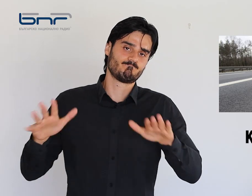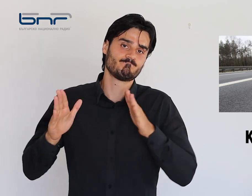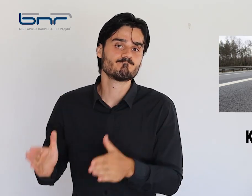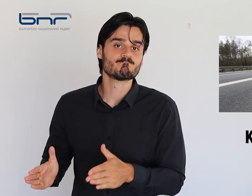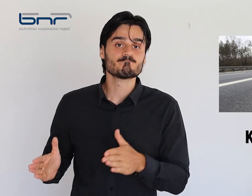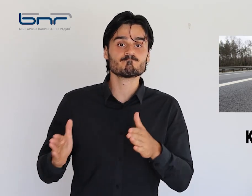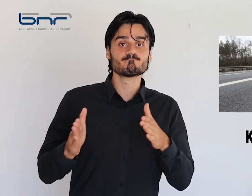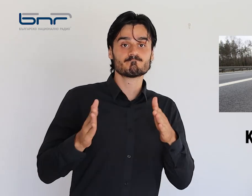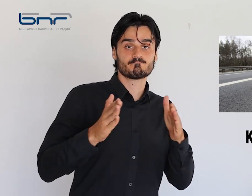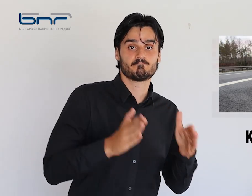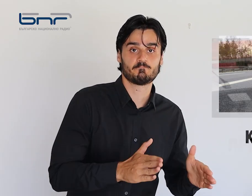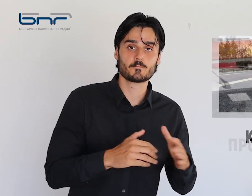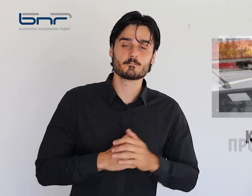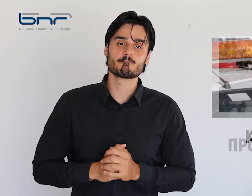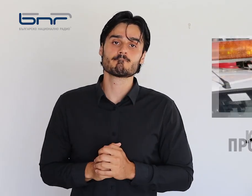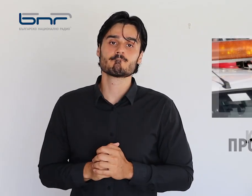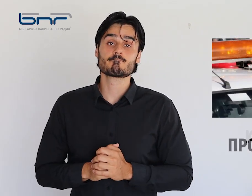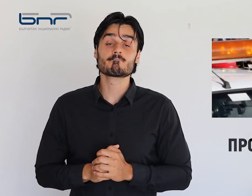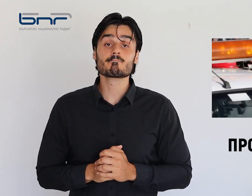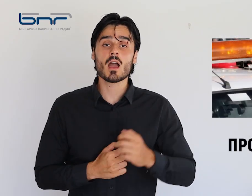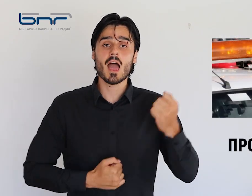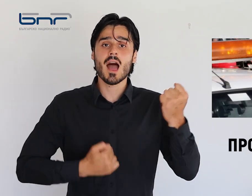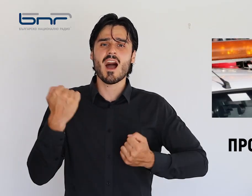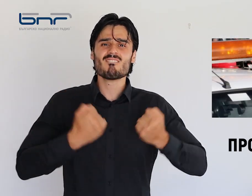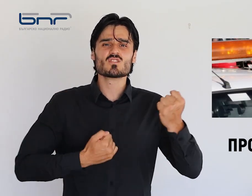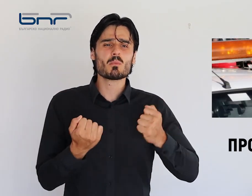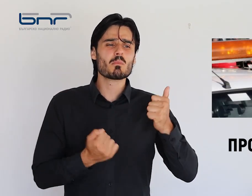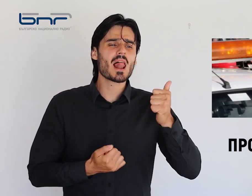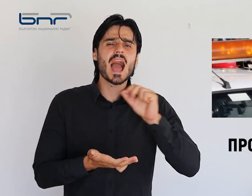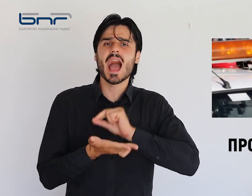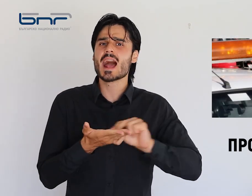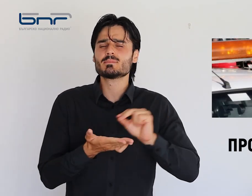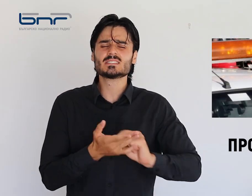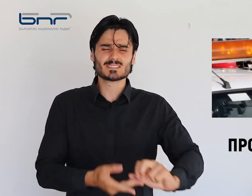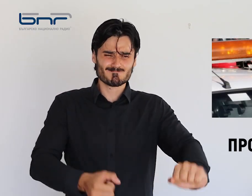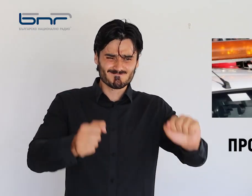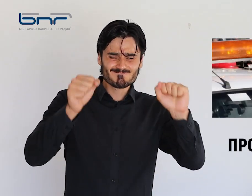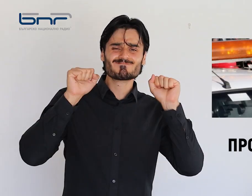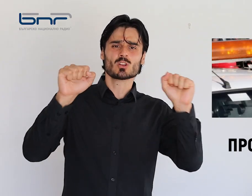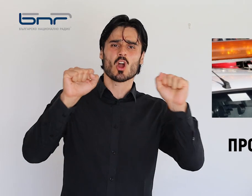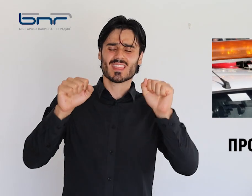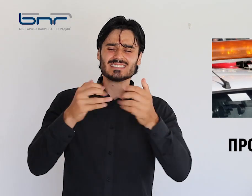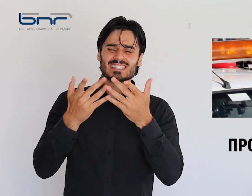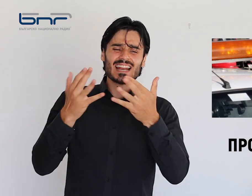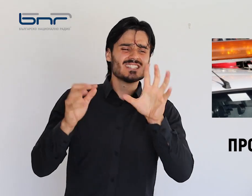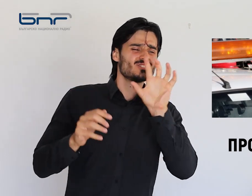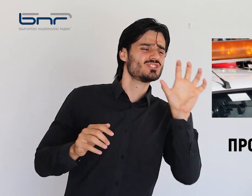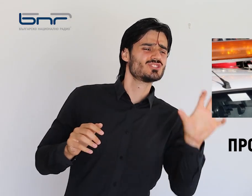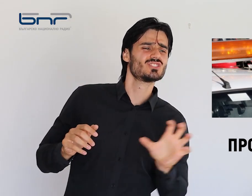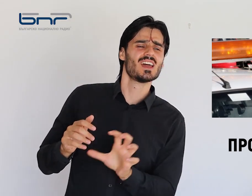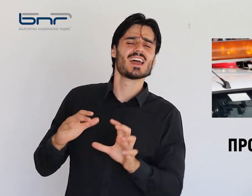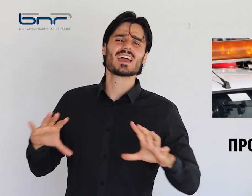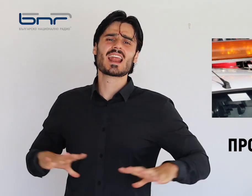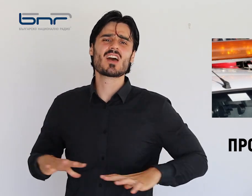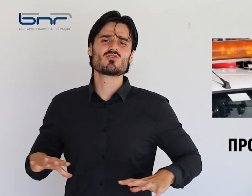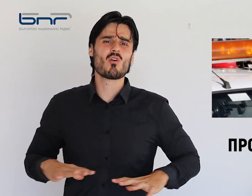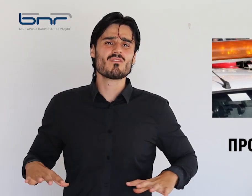латинка Светозарова. Служители на автомобилната администрация протестират в различни градове на страната с искане за по-високи